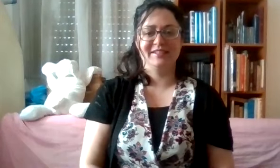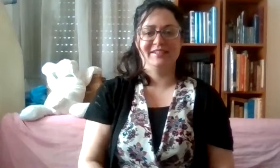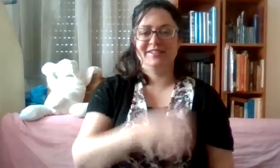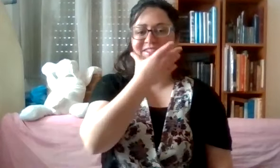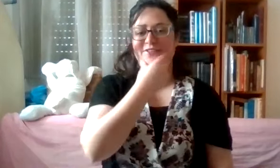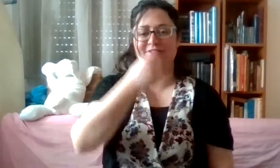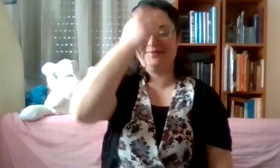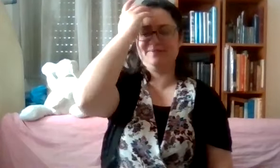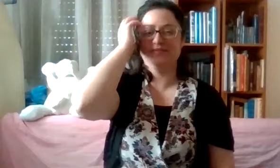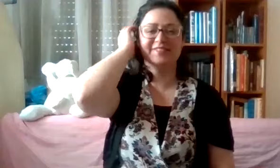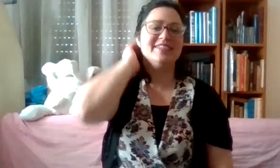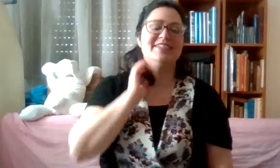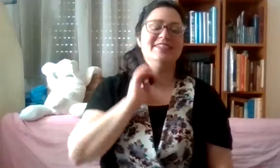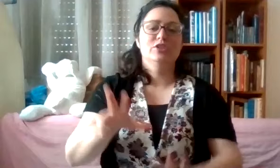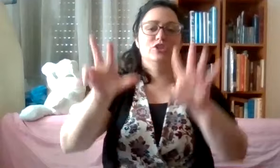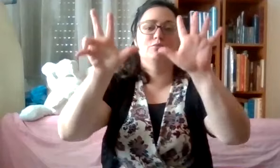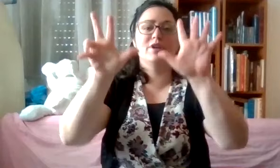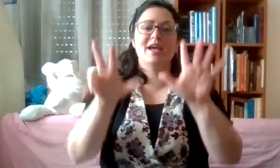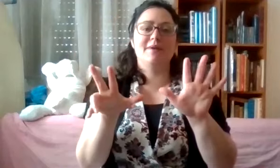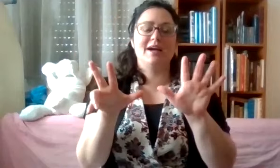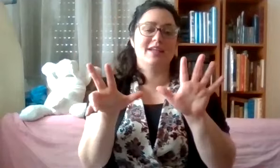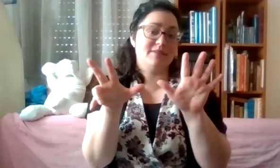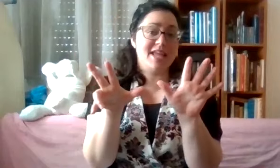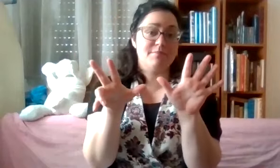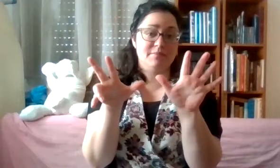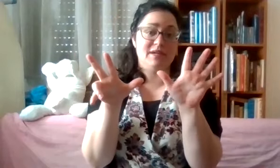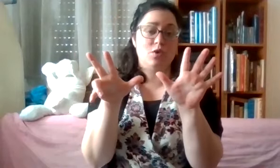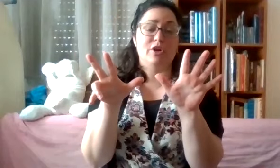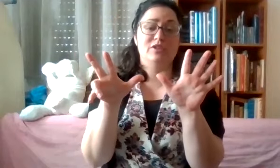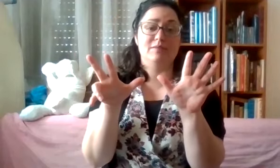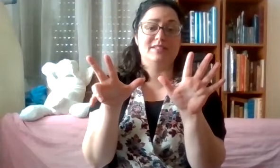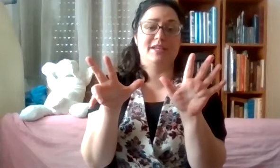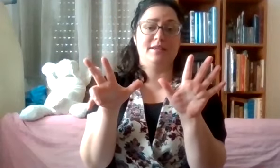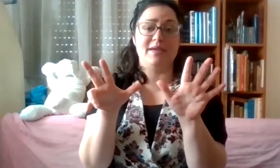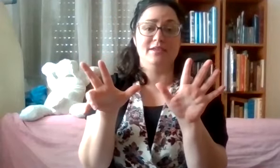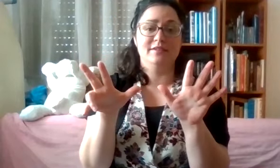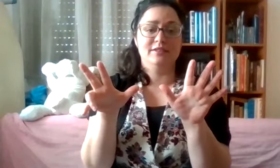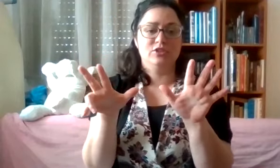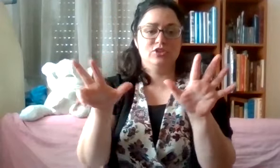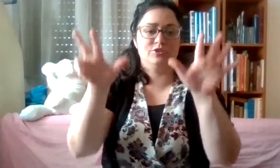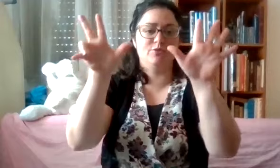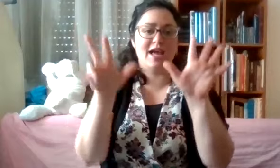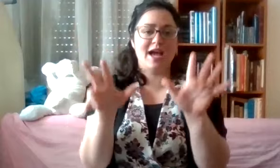יופי. שמונה מה? גם זה ימים. אנחנו כבר יודעים לסמן ימי. שמונה.